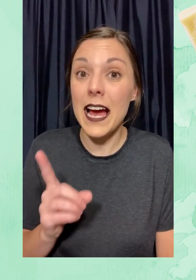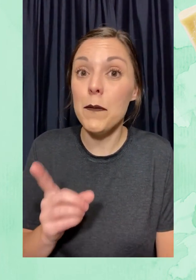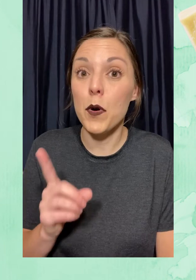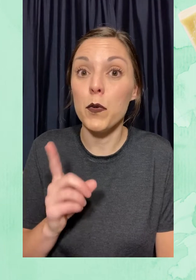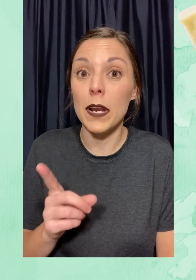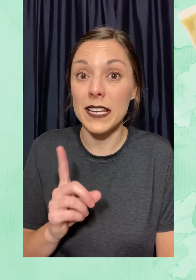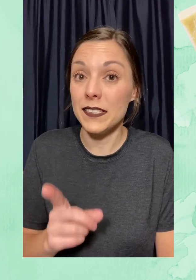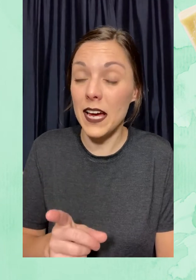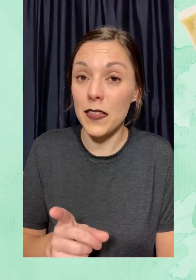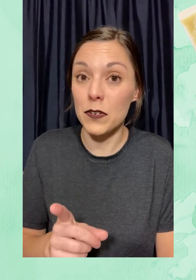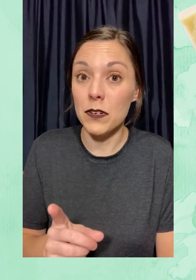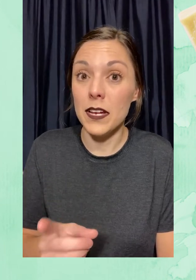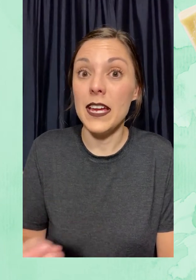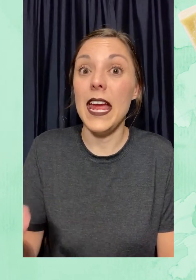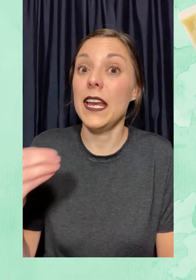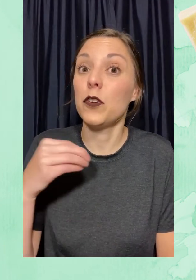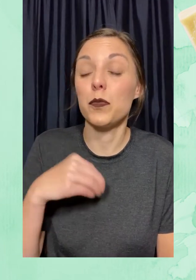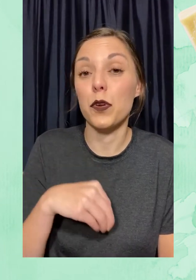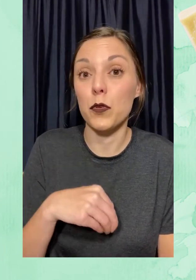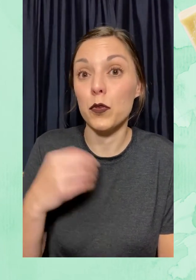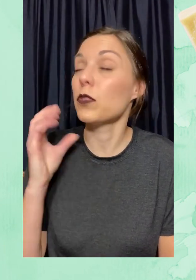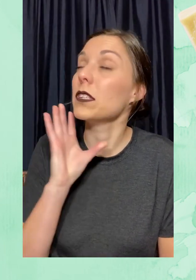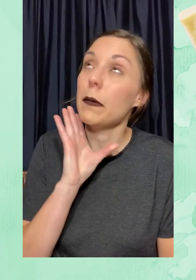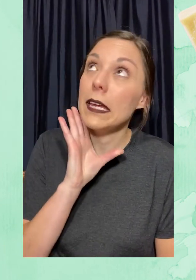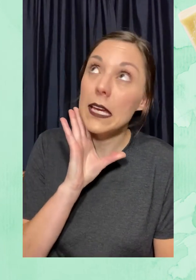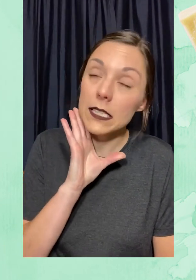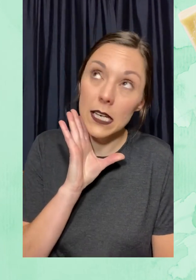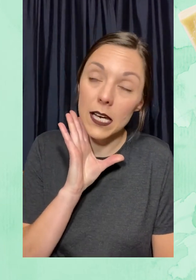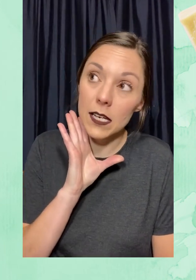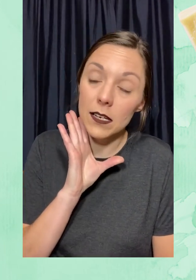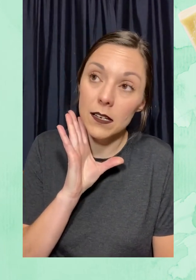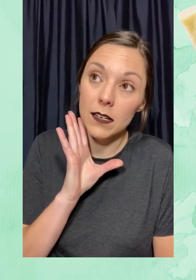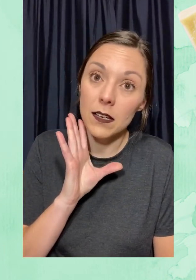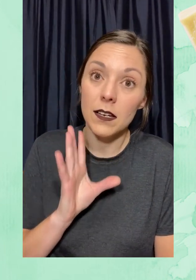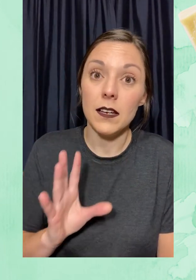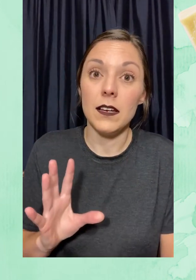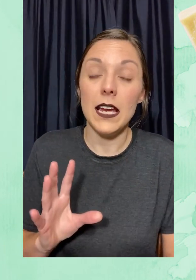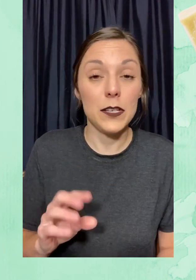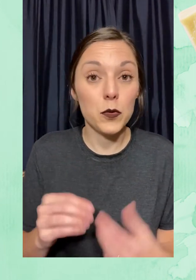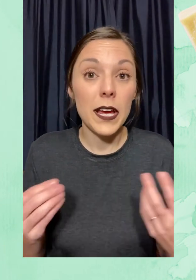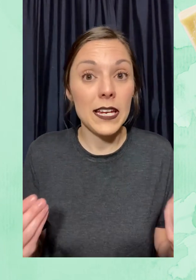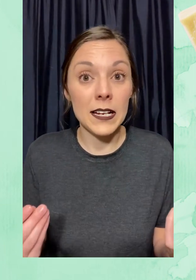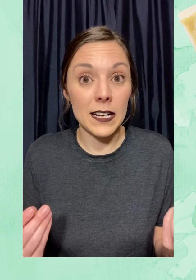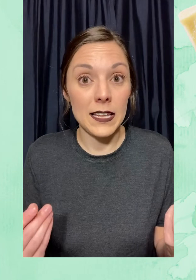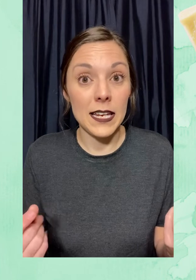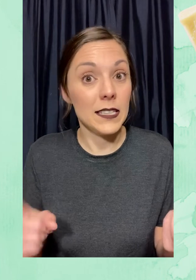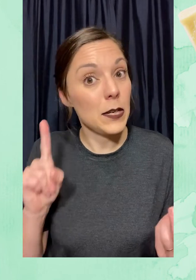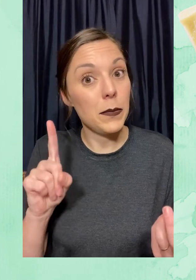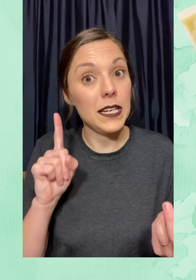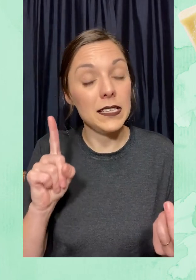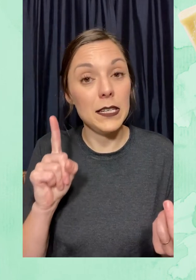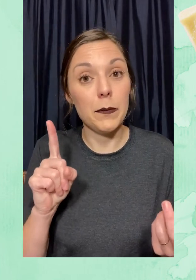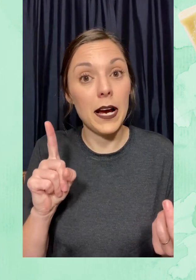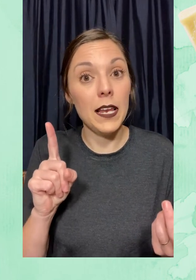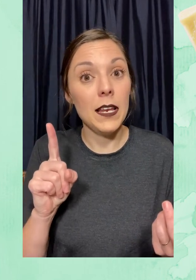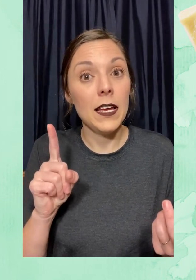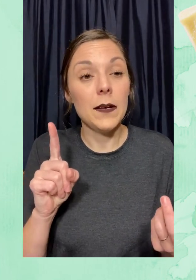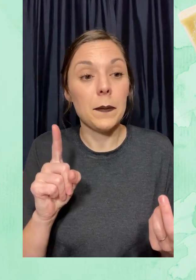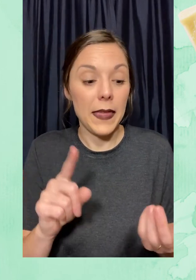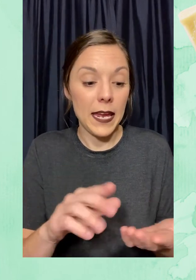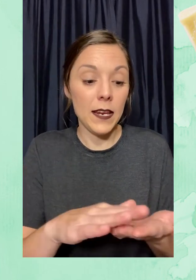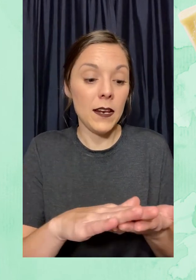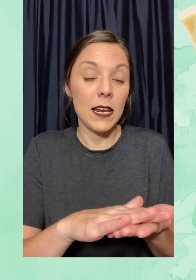se ha popularizado en los productos de belleza. Es un ingrediente principal